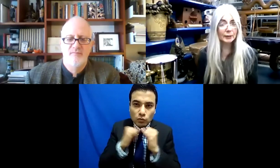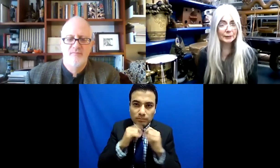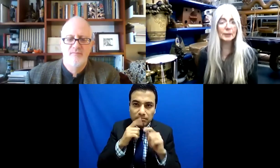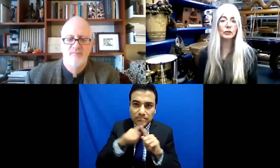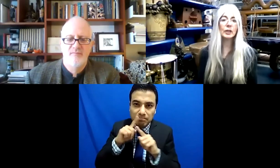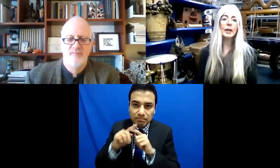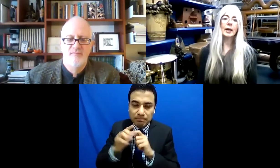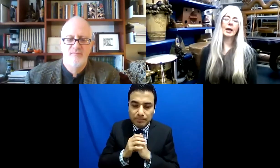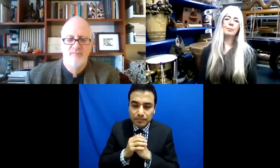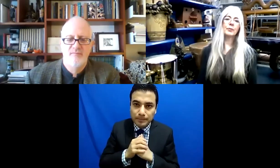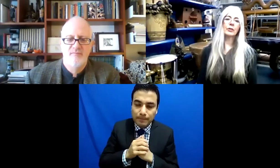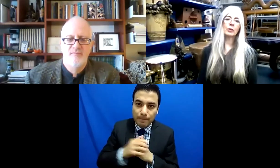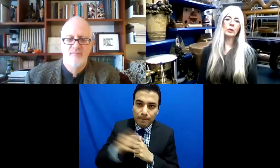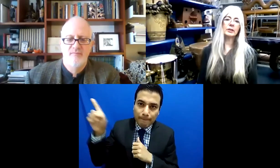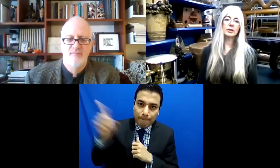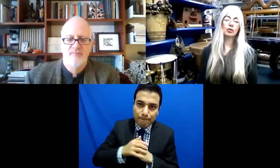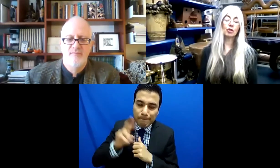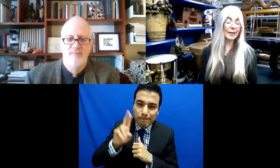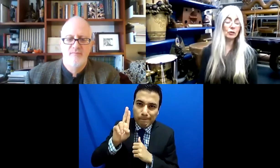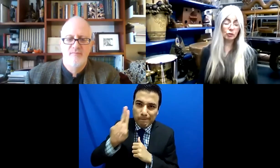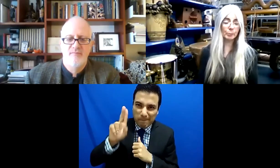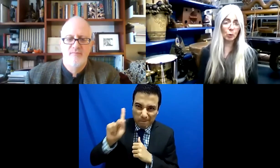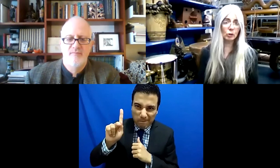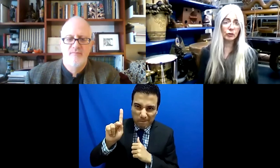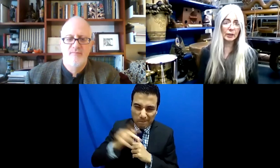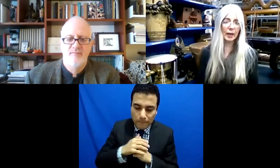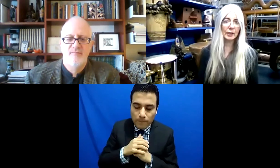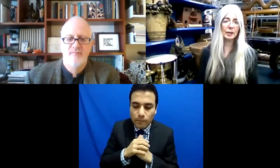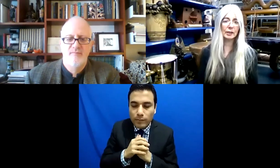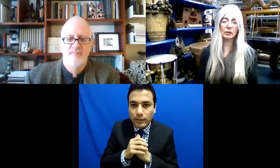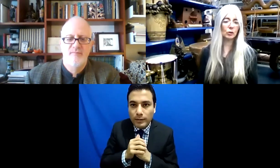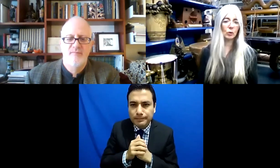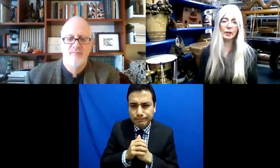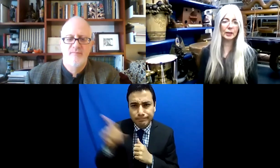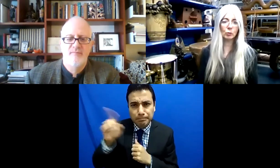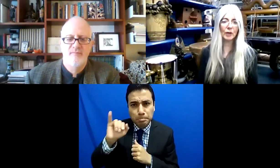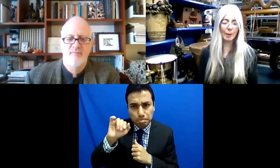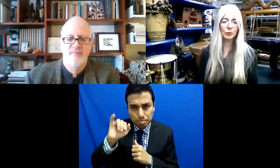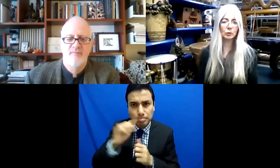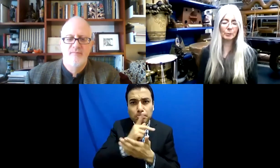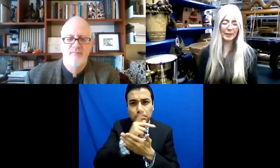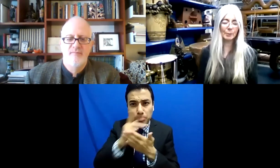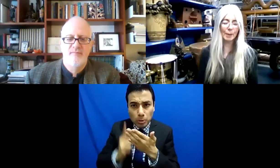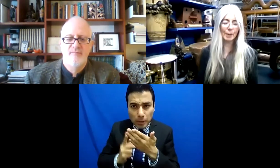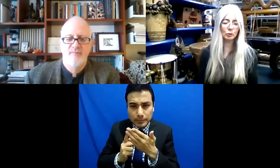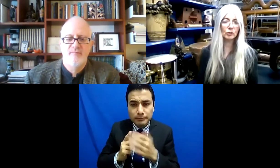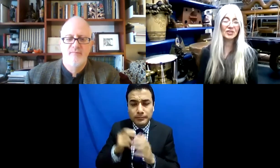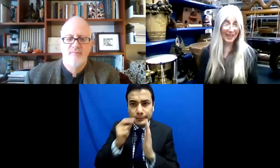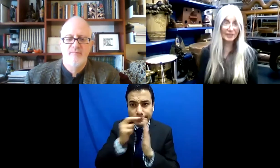al menos en el Reino Unido, es que cambiaron sus políticas y